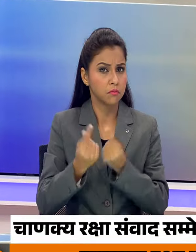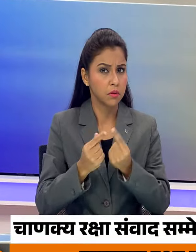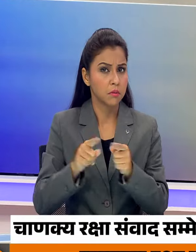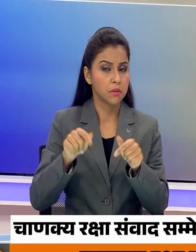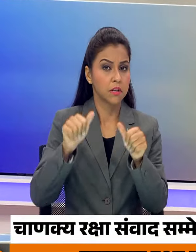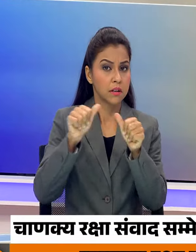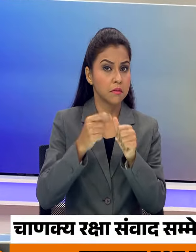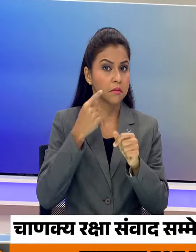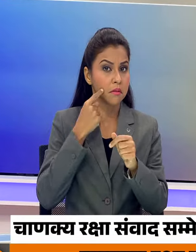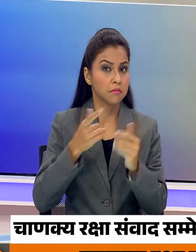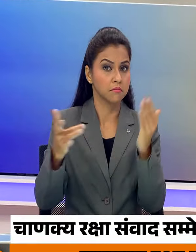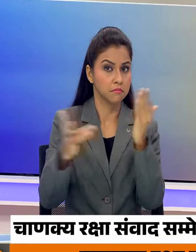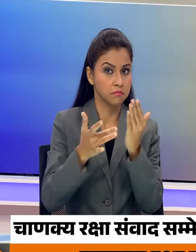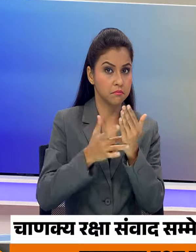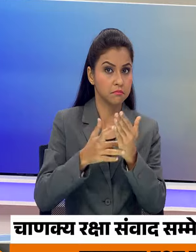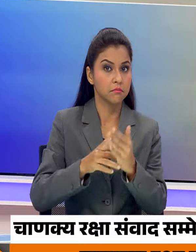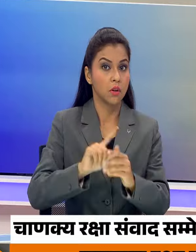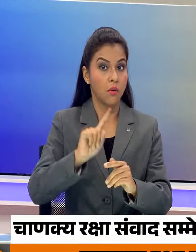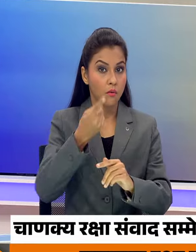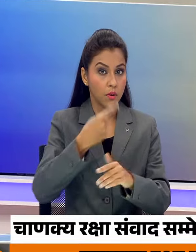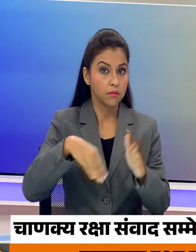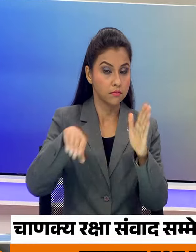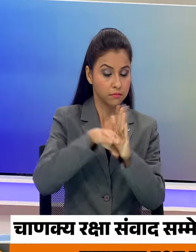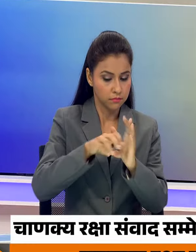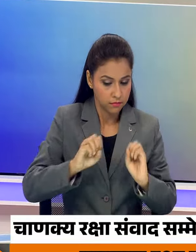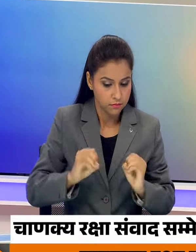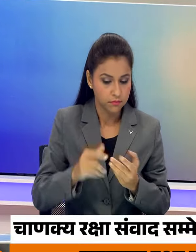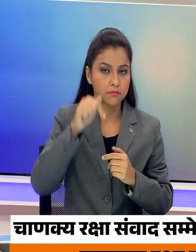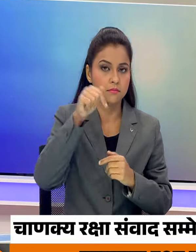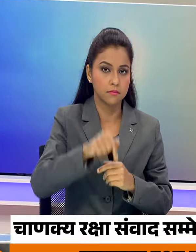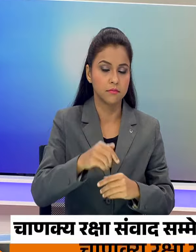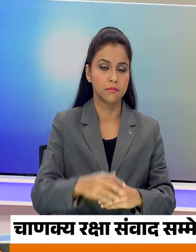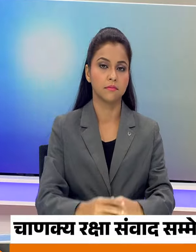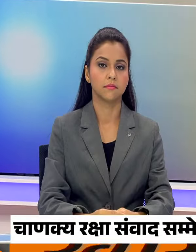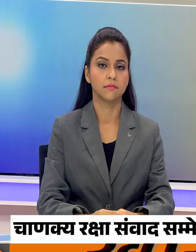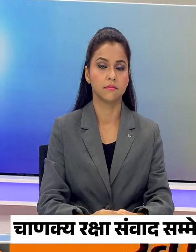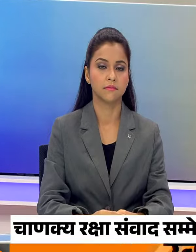AI के डिजिटली करण के पहले चरण की करेंगे शुरुआत